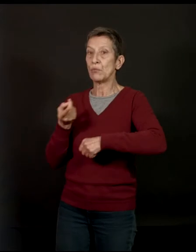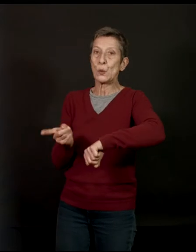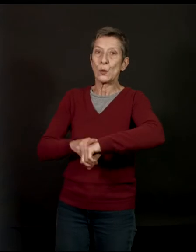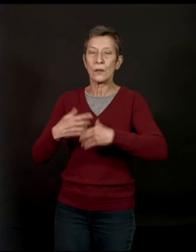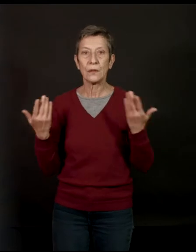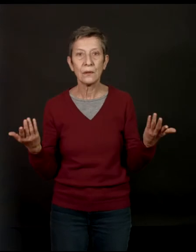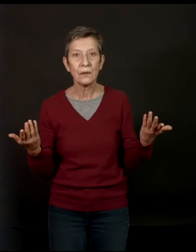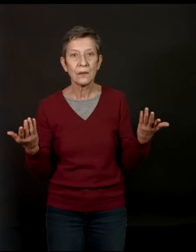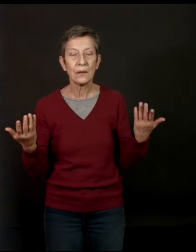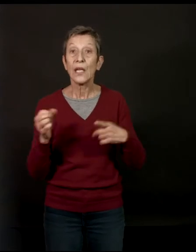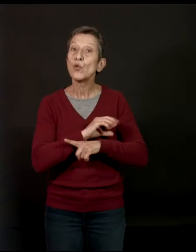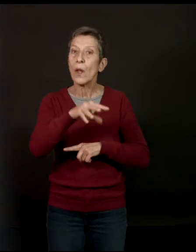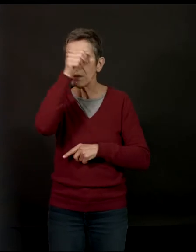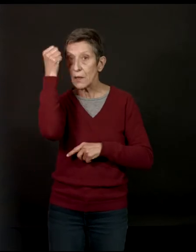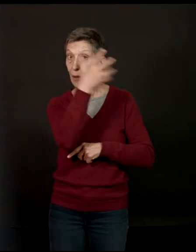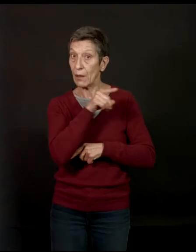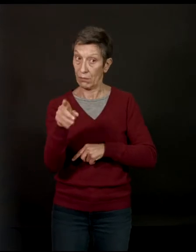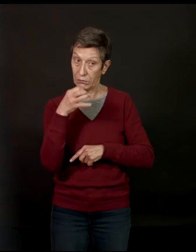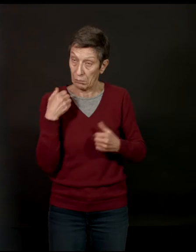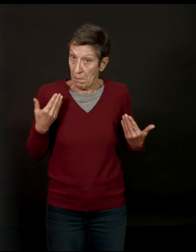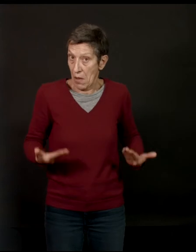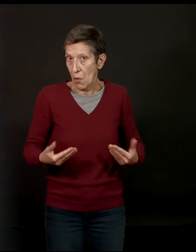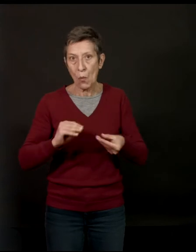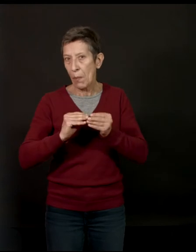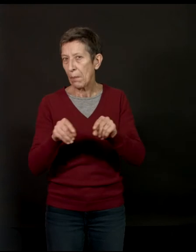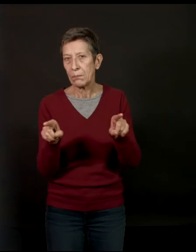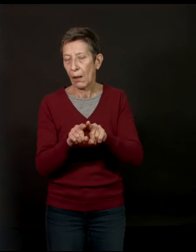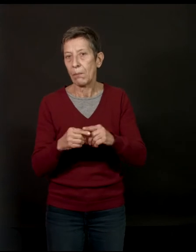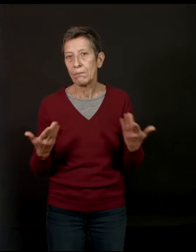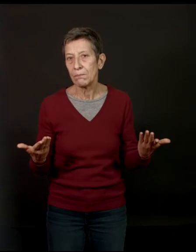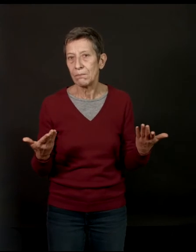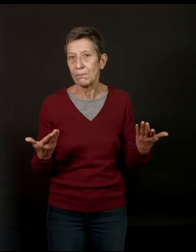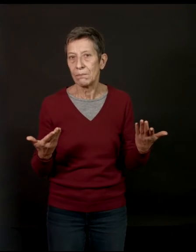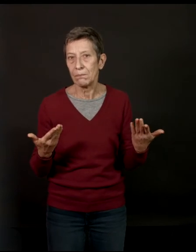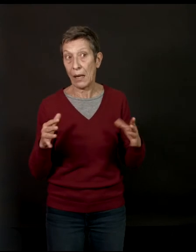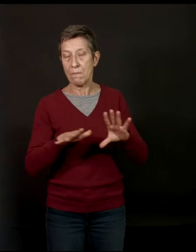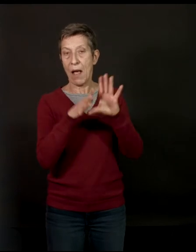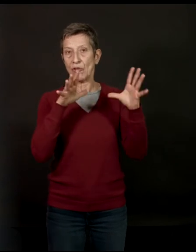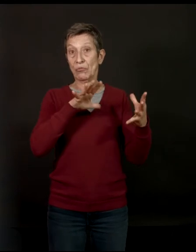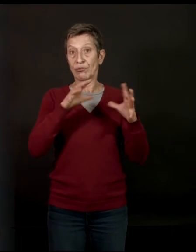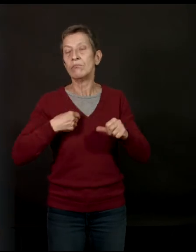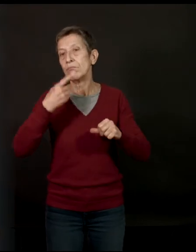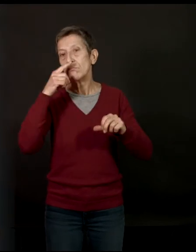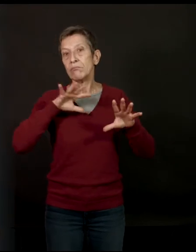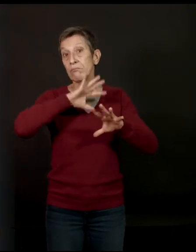Et ce journaliste américain disait qu'aujourd'hui, eux aussi rencontraient ces mêmes problèmes. Donc, je pense que c'est quelque chose de général aujourd'hui.